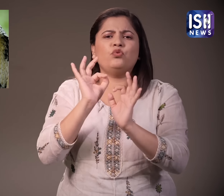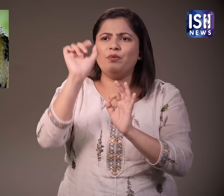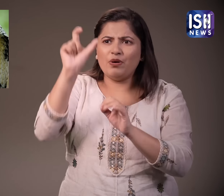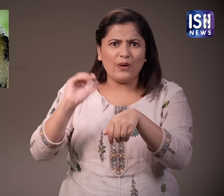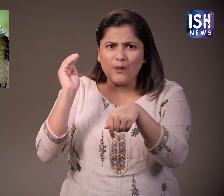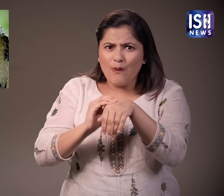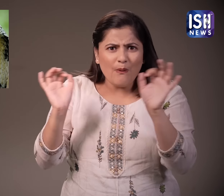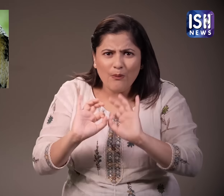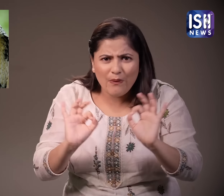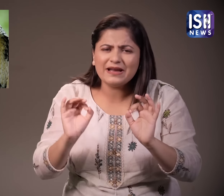सोबाग्य से बज गए